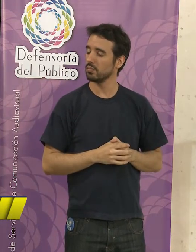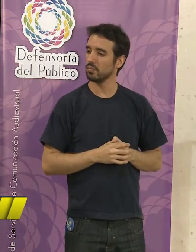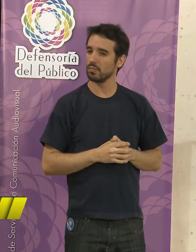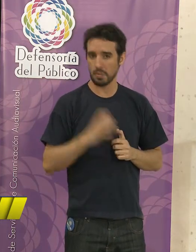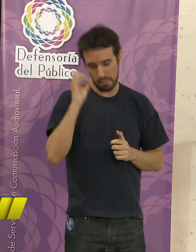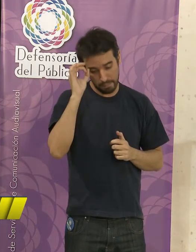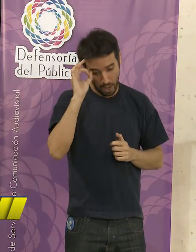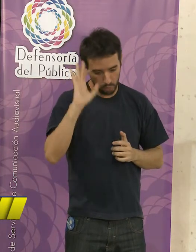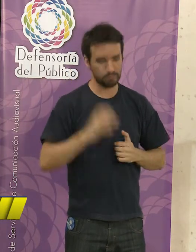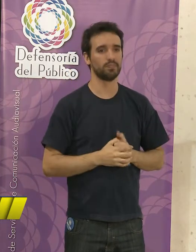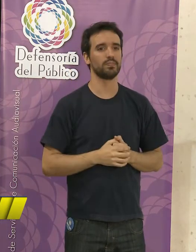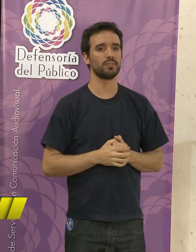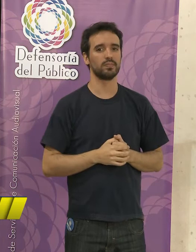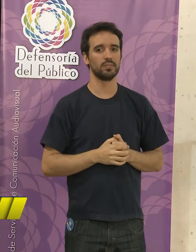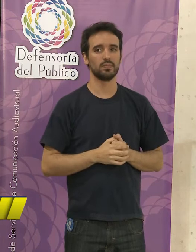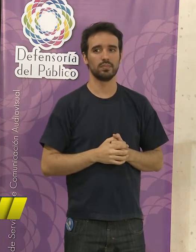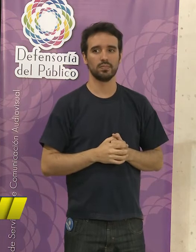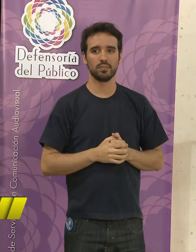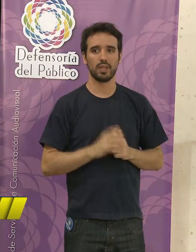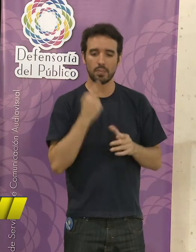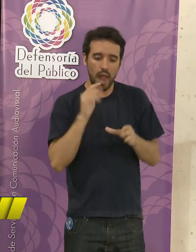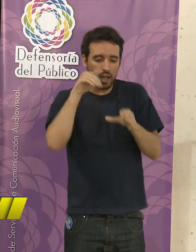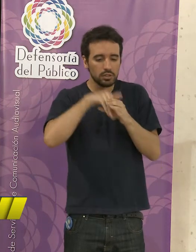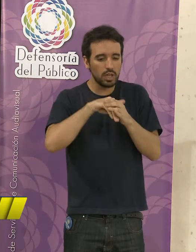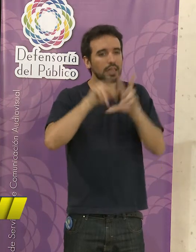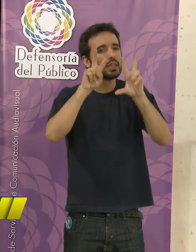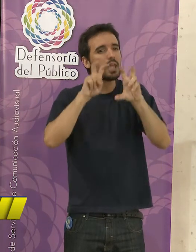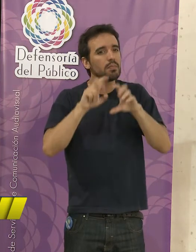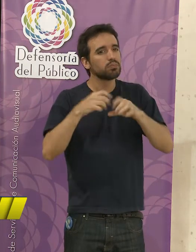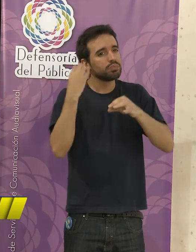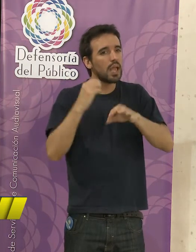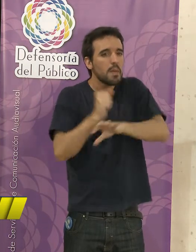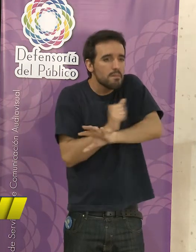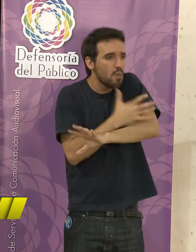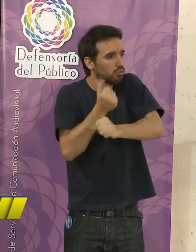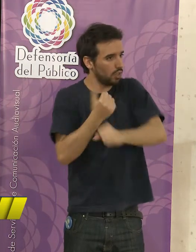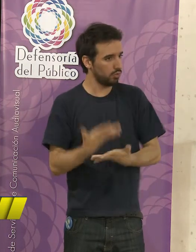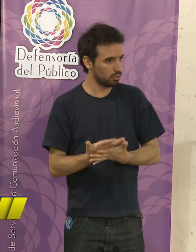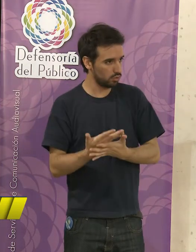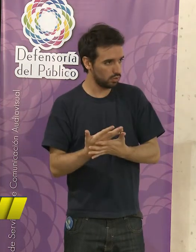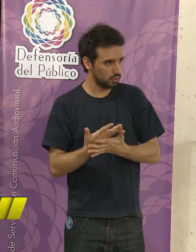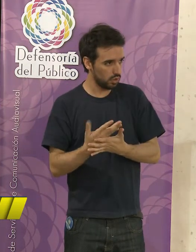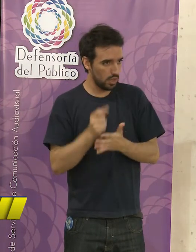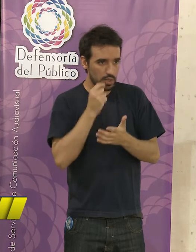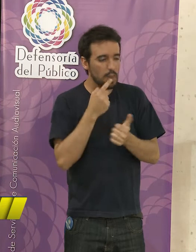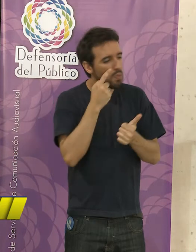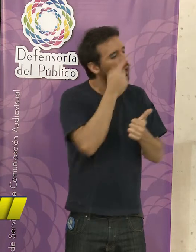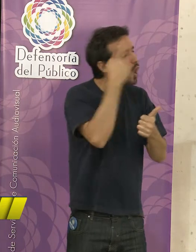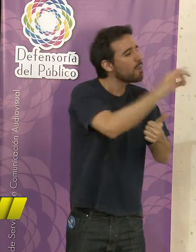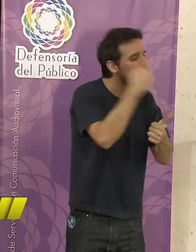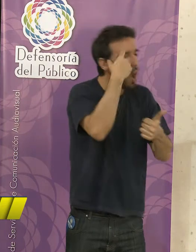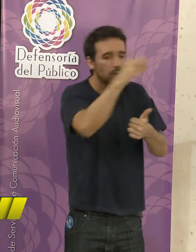perdón, con sólidos contenidos y motivos, dará a conocer la postura de todos los participantes.